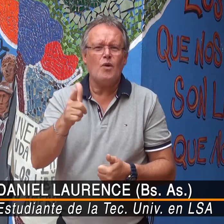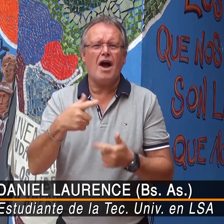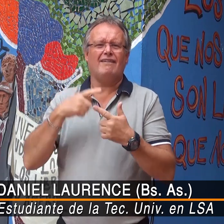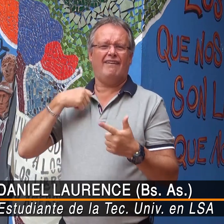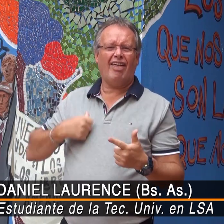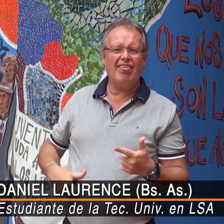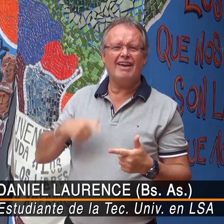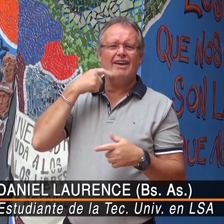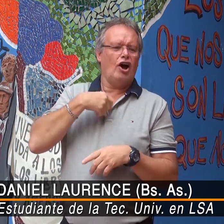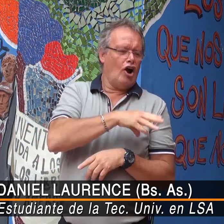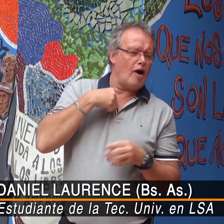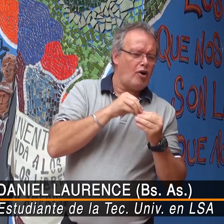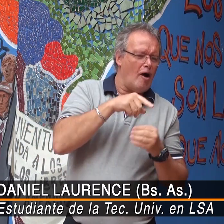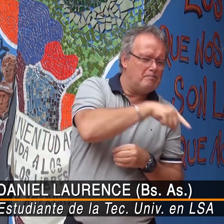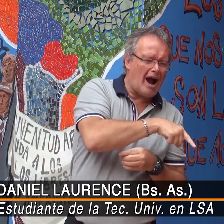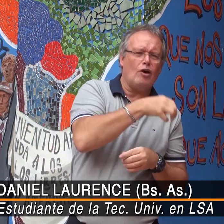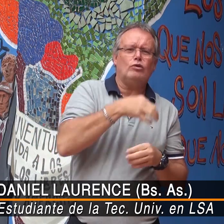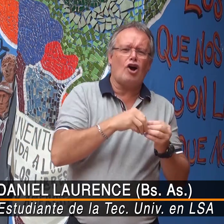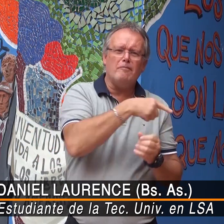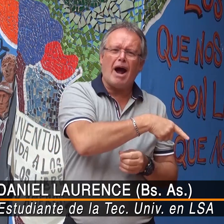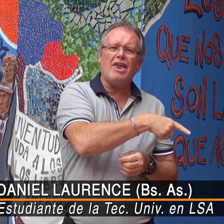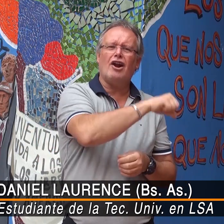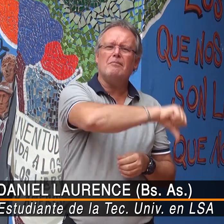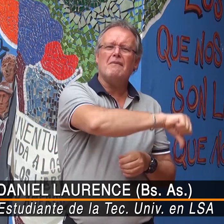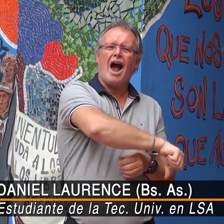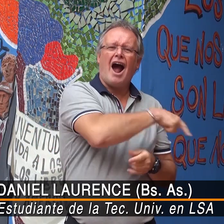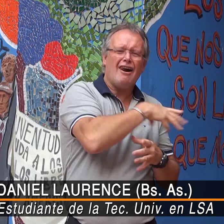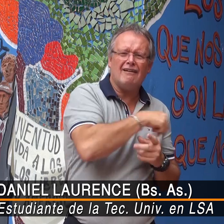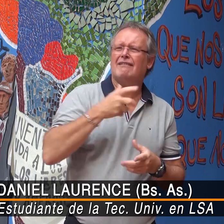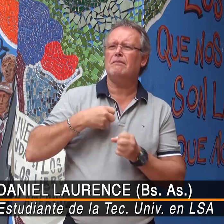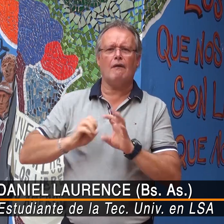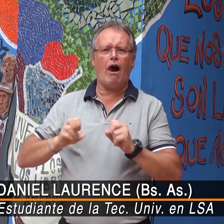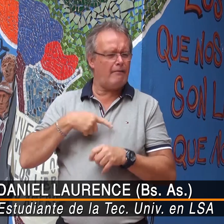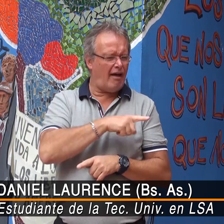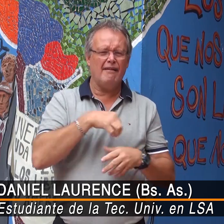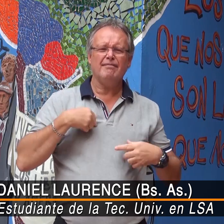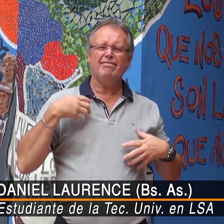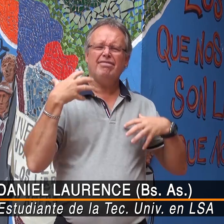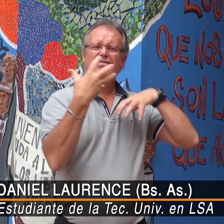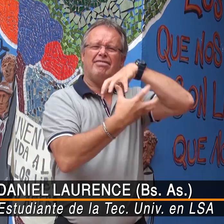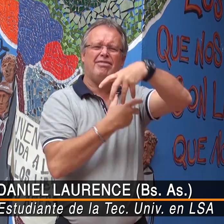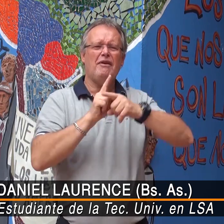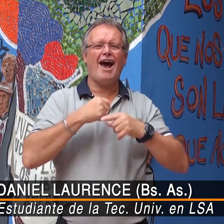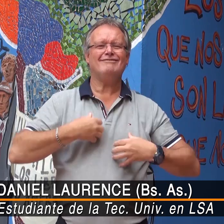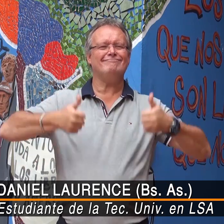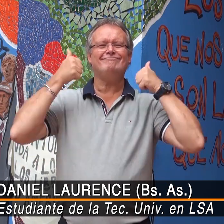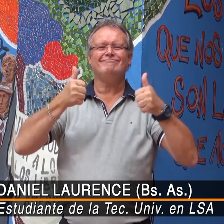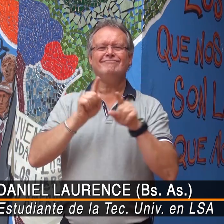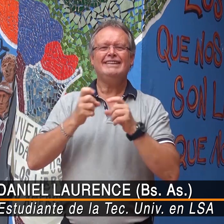no había intérpretes, perdí las ganas, tenía que copiar a mis compañeros, pero justamente a ellos les iba mal y me iba mal, se hacía todo un lío,